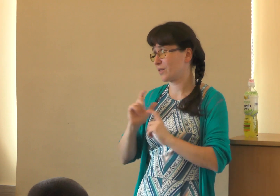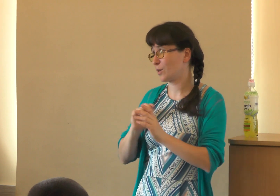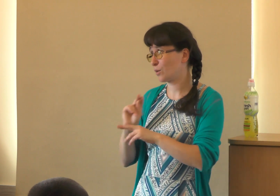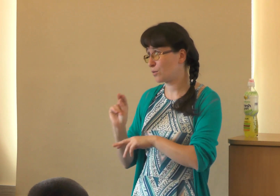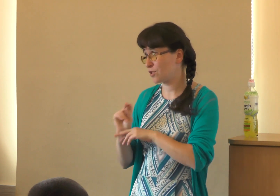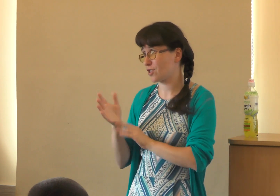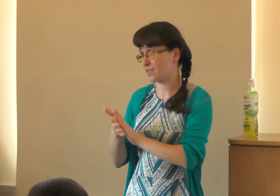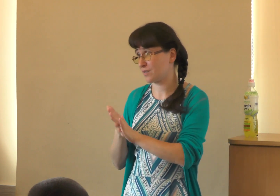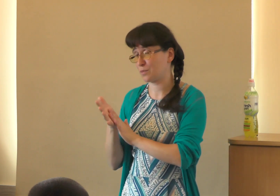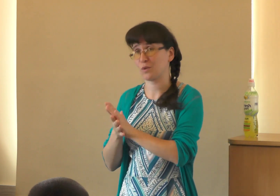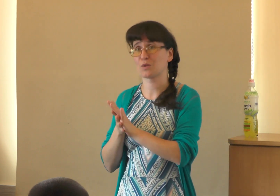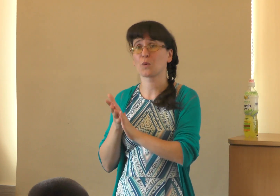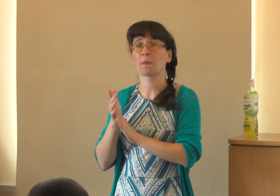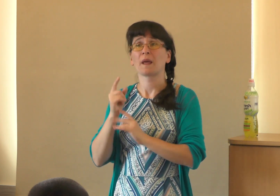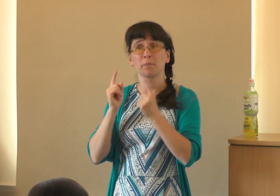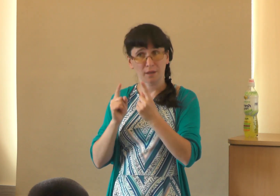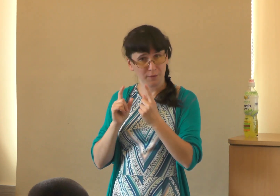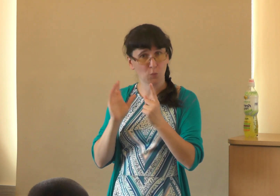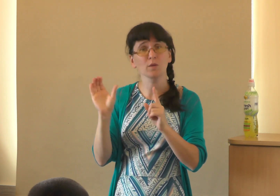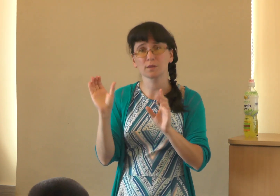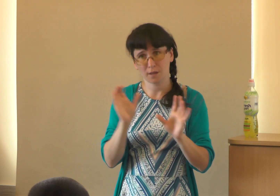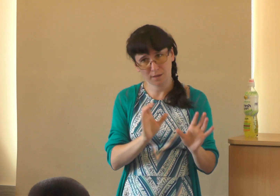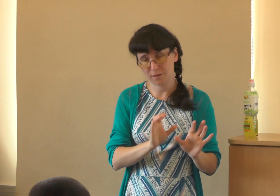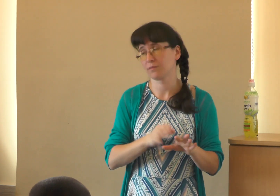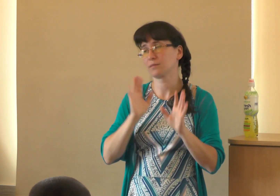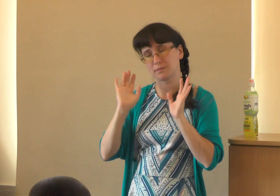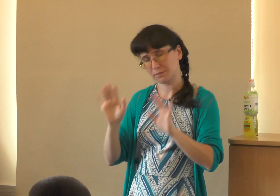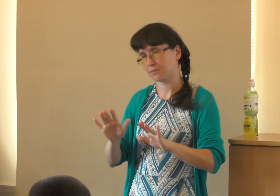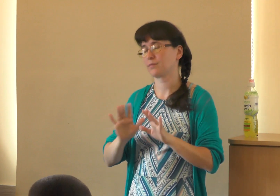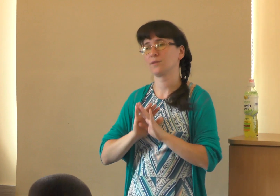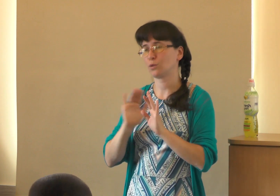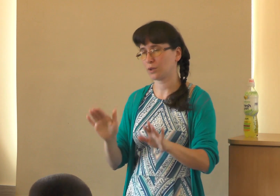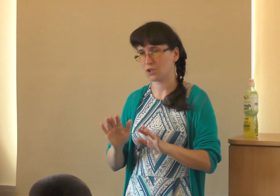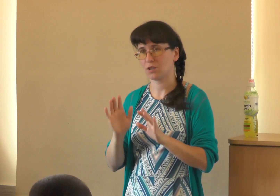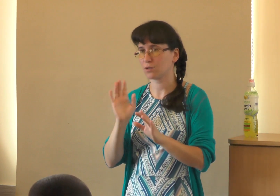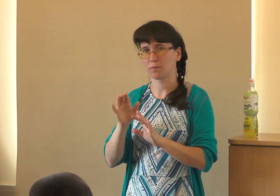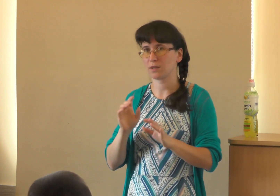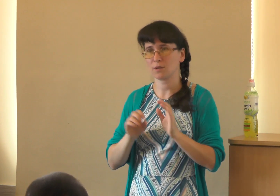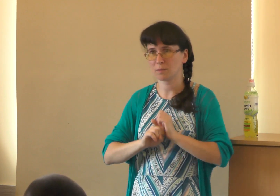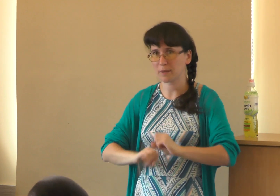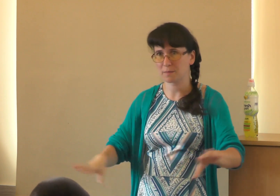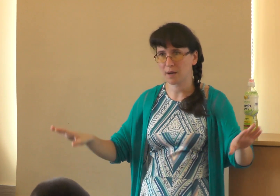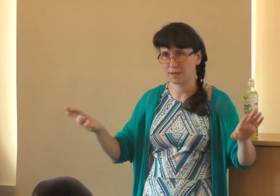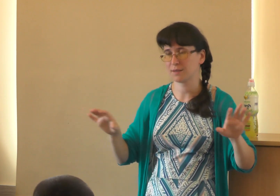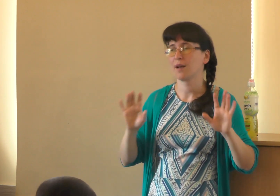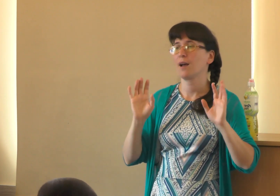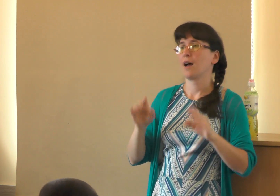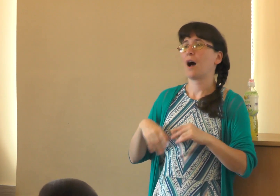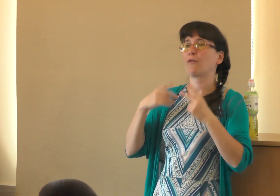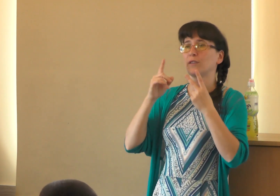учишь жестовый язык, первый курс, это не трогаешь их, чтобы они не разбивались. А вот